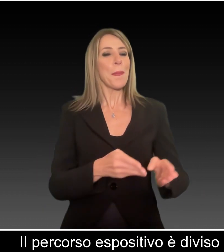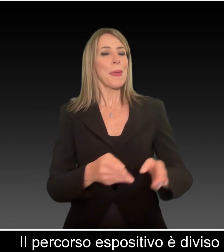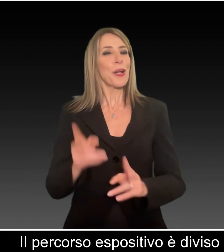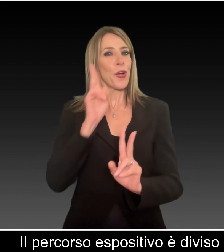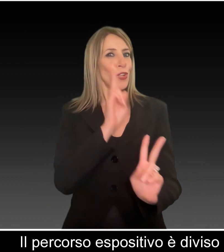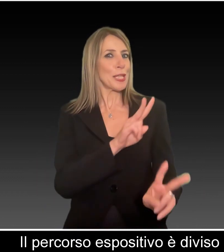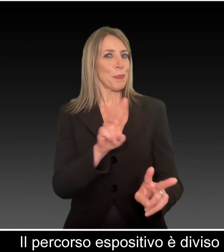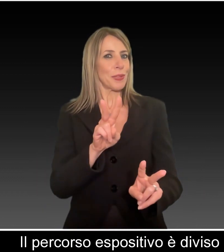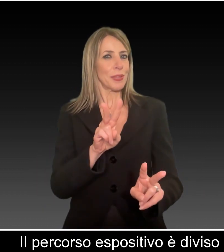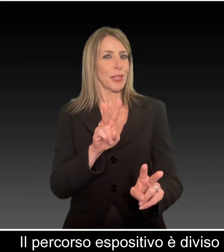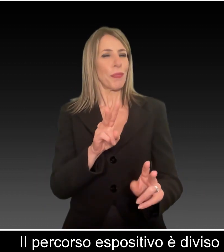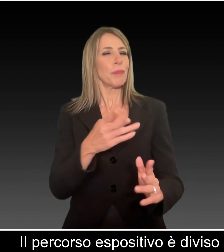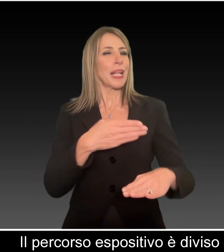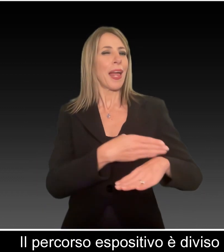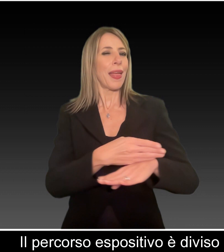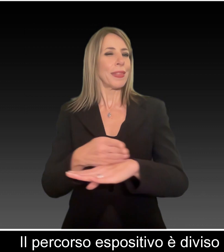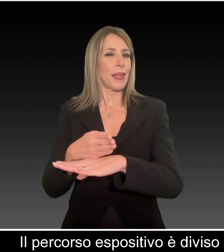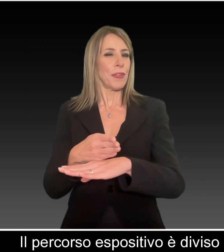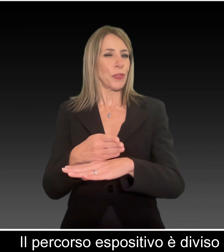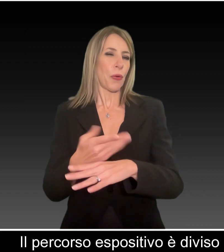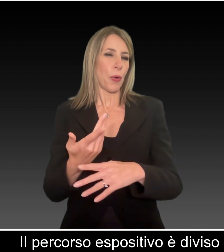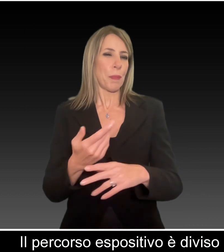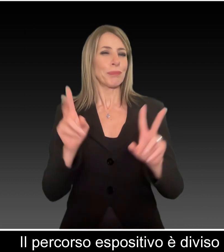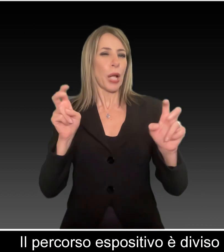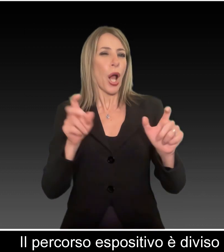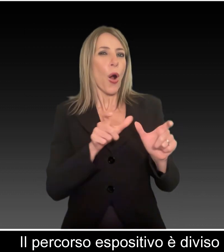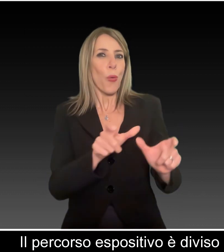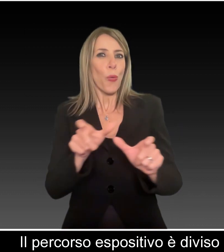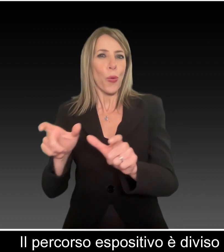Il percorso espositivo è diviso in grandi aree tematiche.